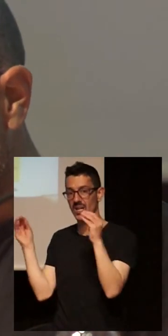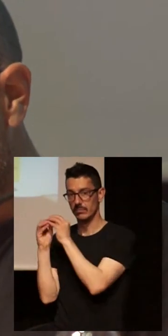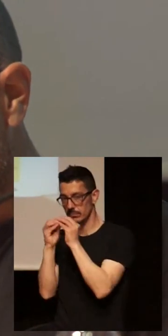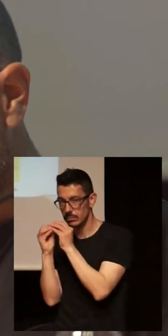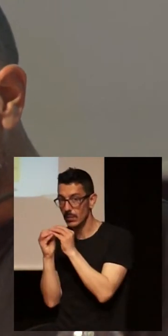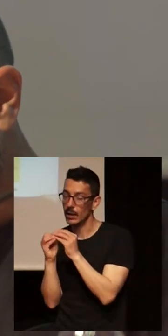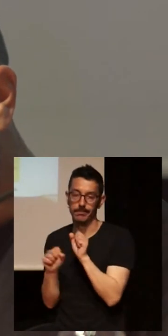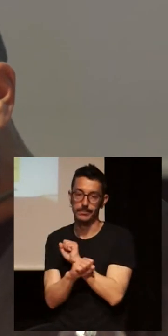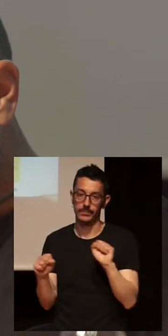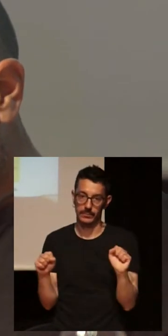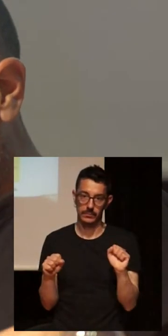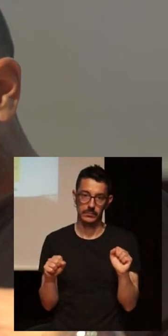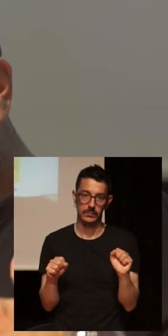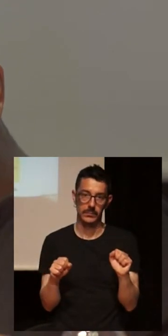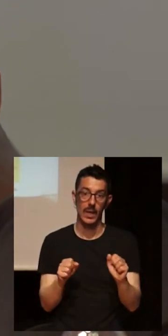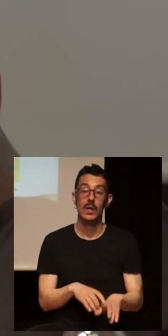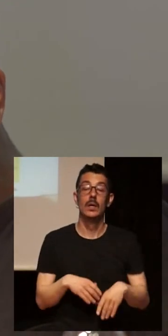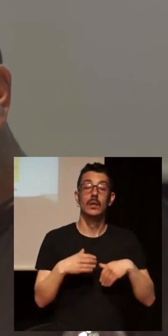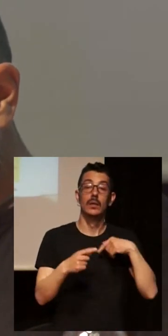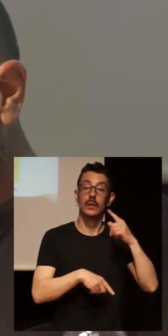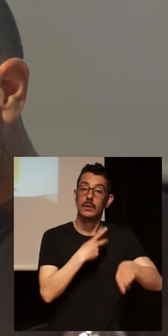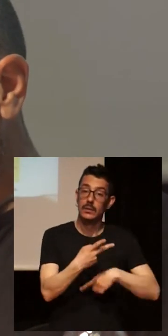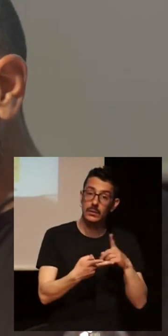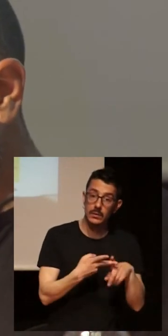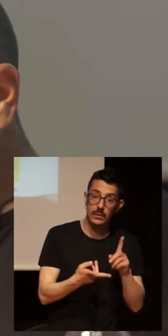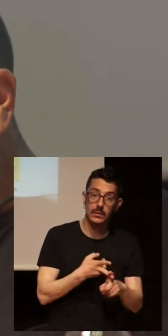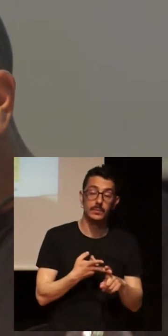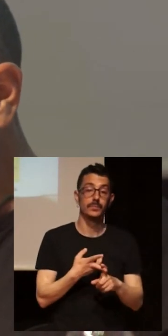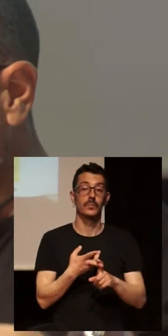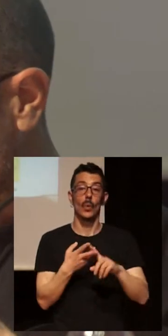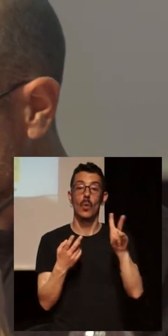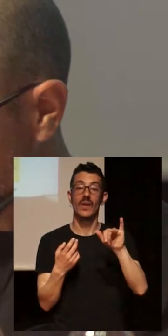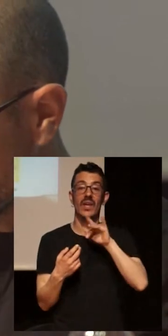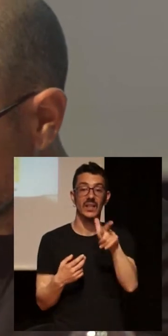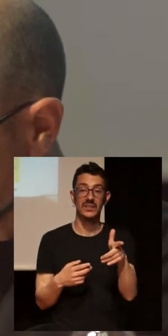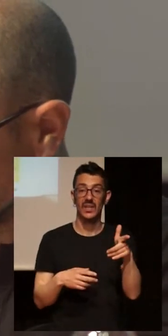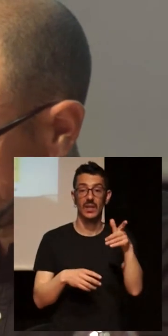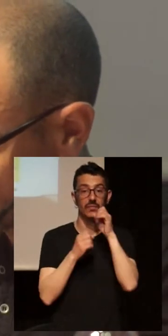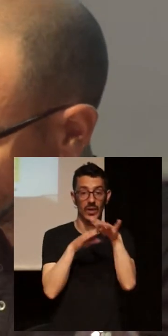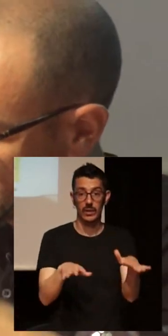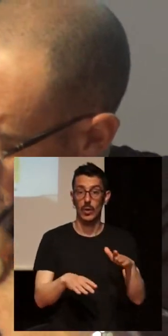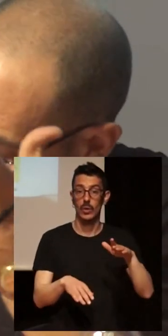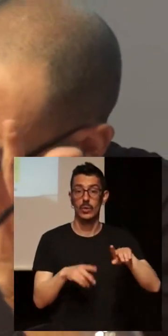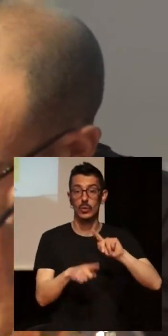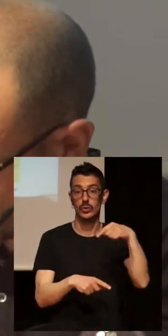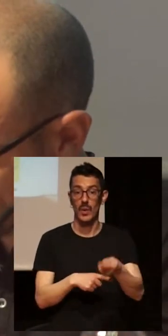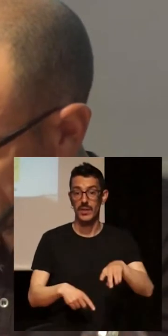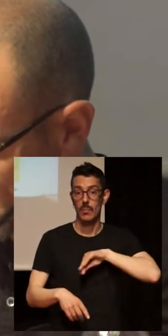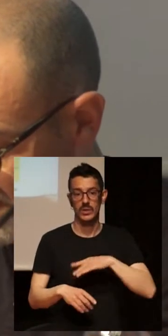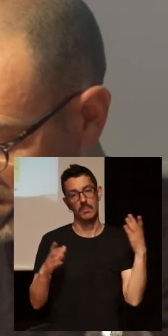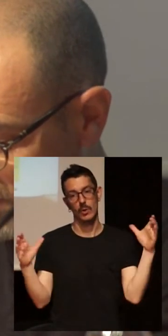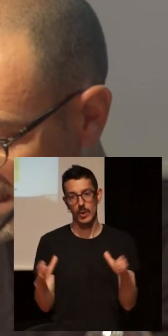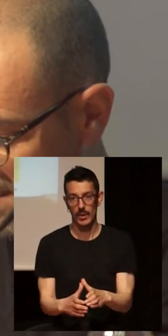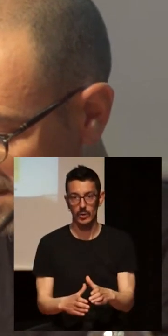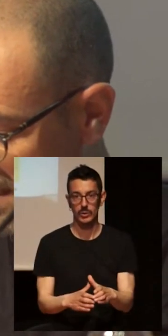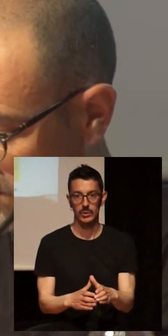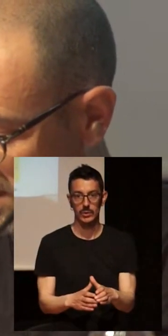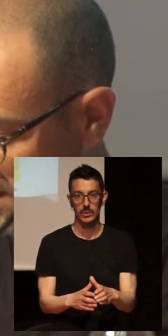interiores, las personas que viven con VIH deben reubicarse y rehacer sus vidas, pero la sociedad también debe reubicarse para con ellas.